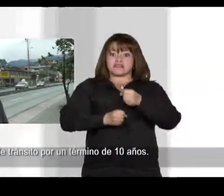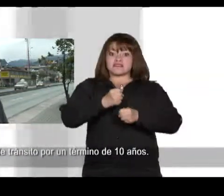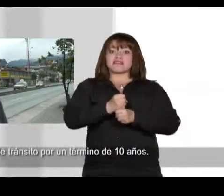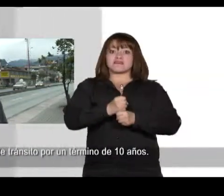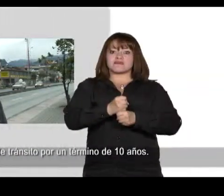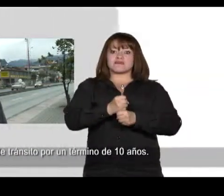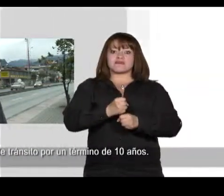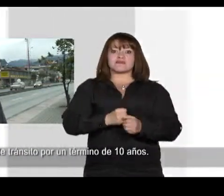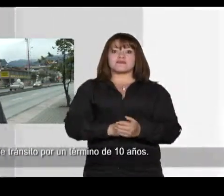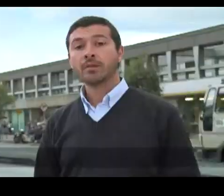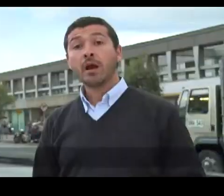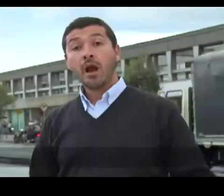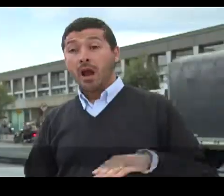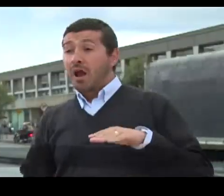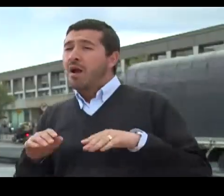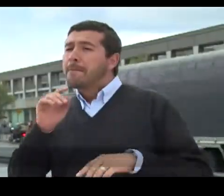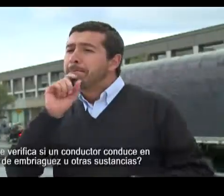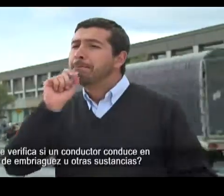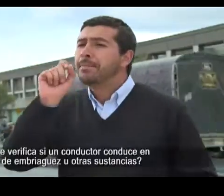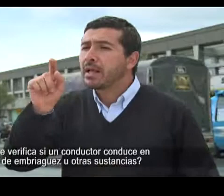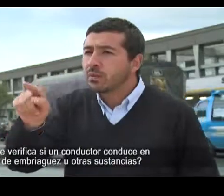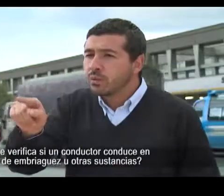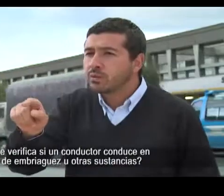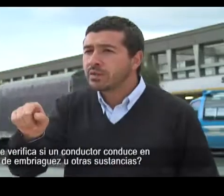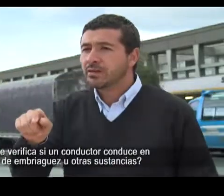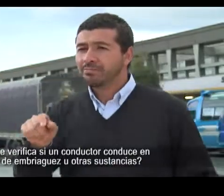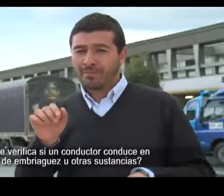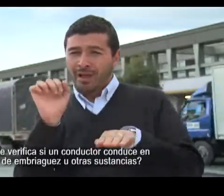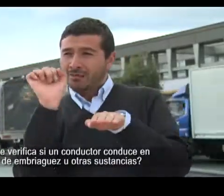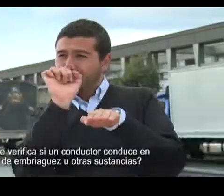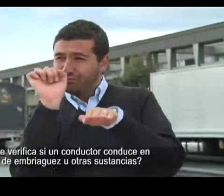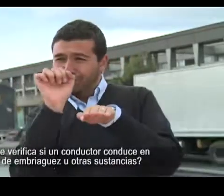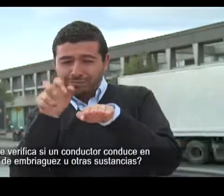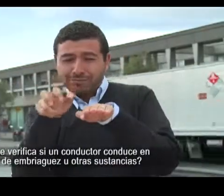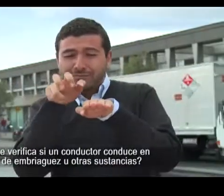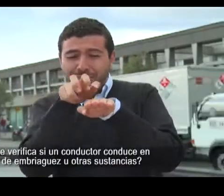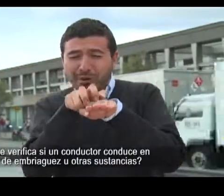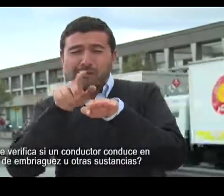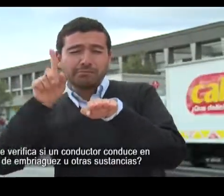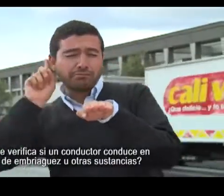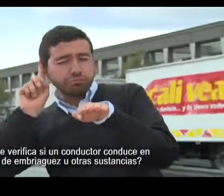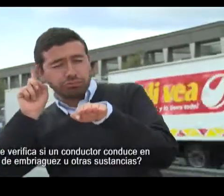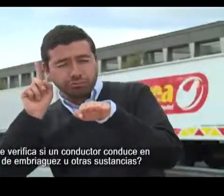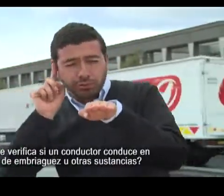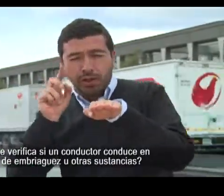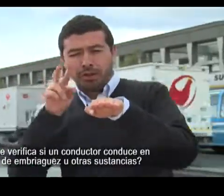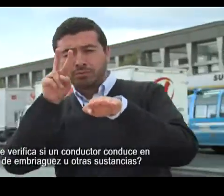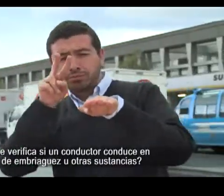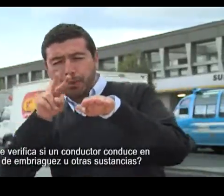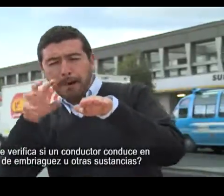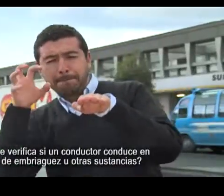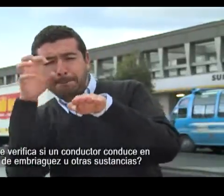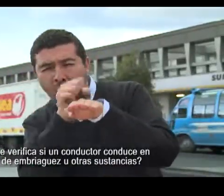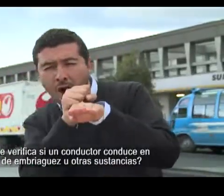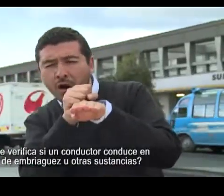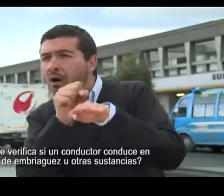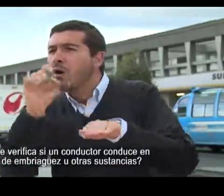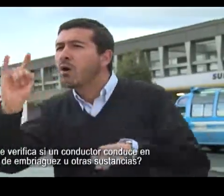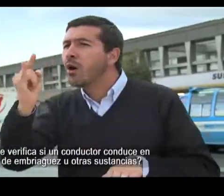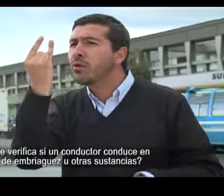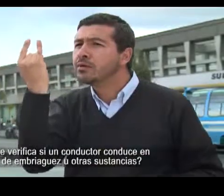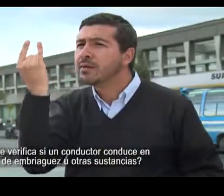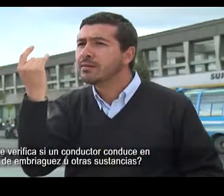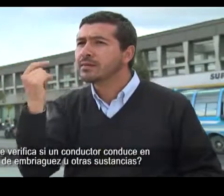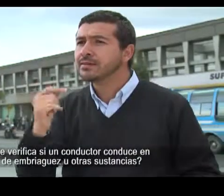por un término de 10 años. ¿Cómo se verifica si un conductor conduce en estado de embriaguez u otras